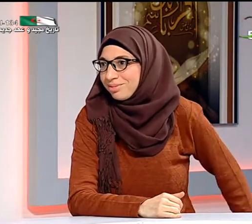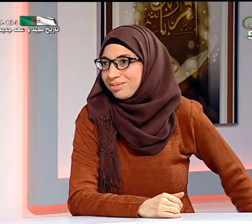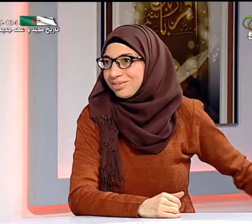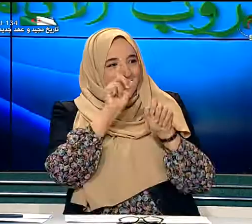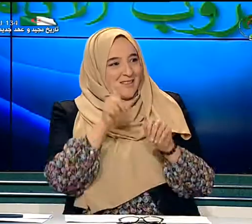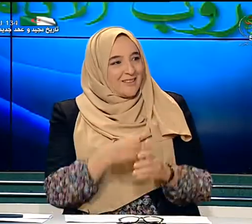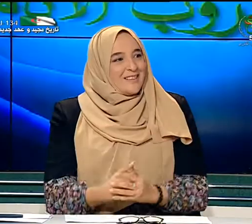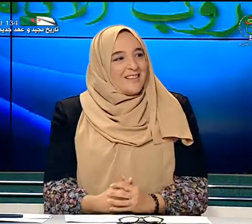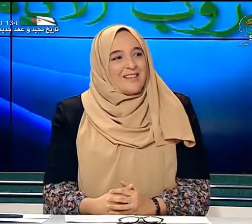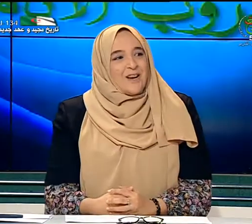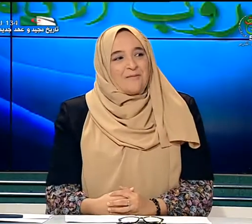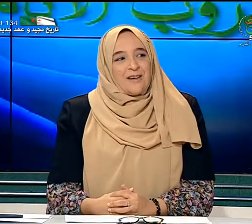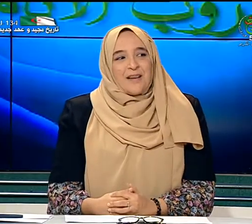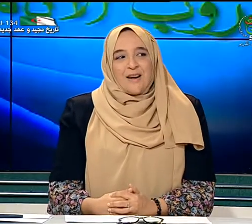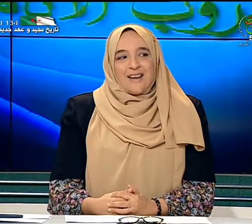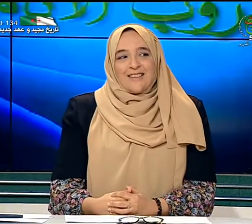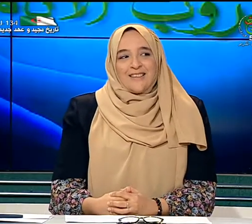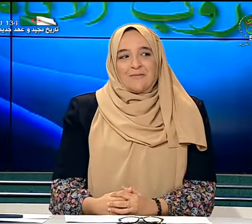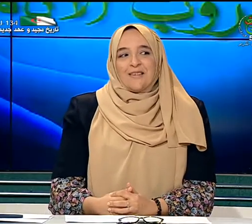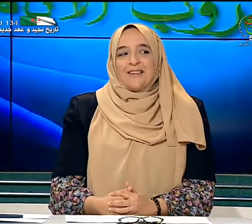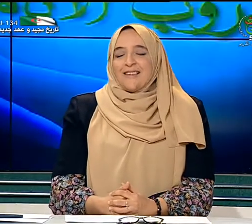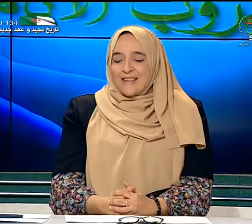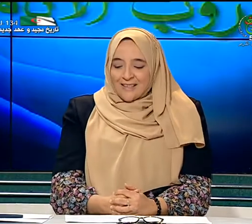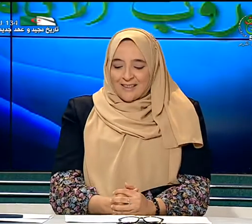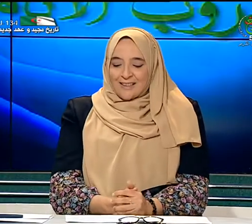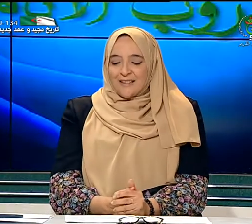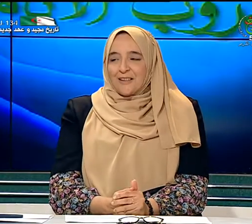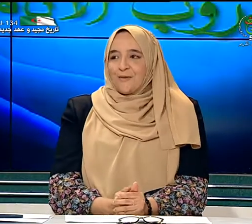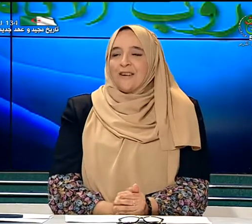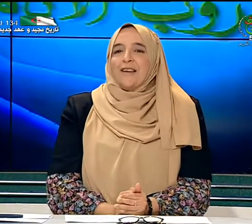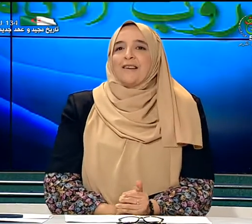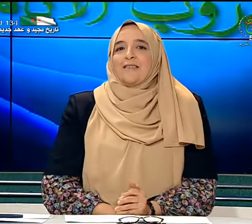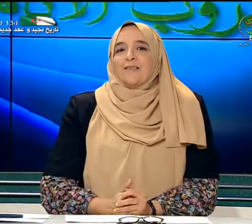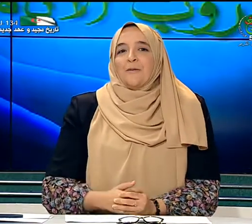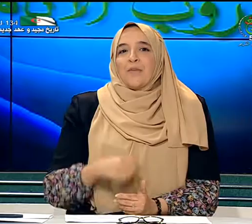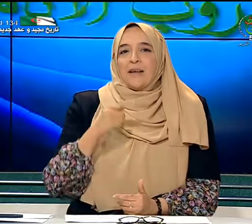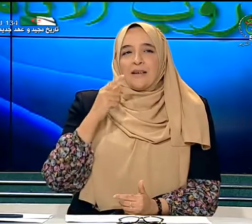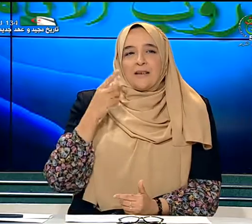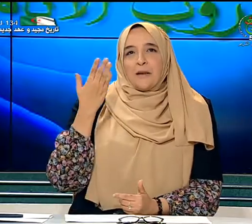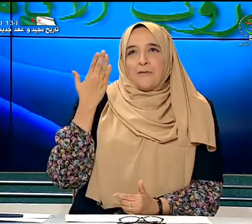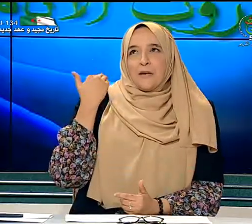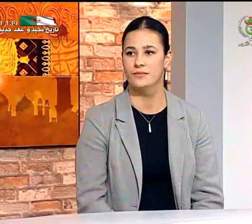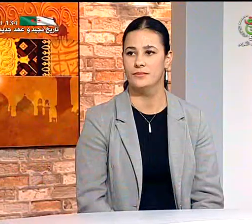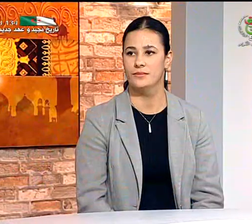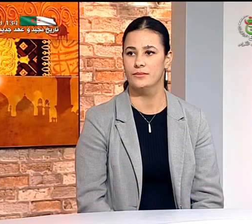كما قالت زميلتي ليس لدي إضافة في الحلقة